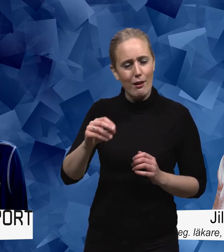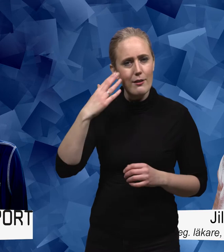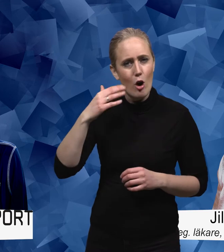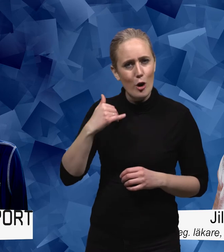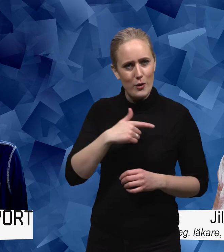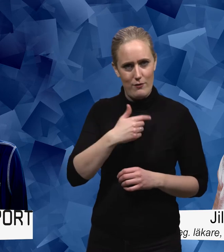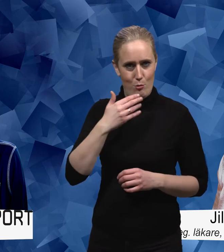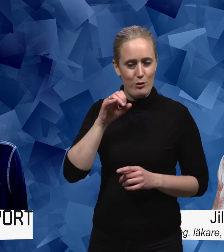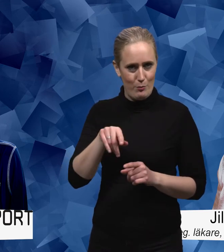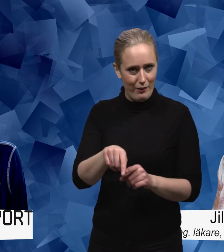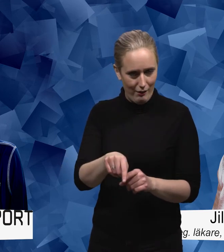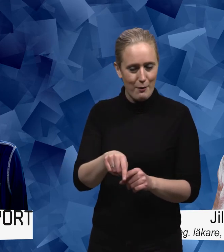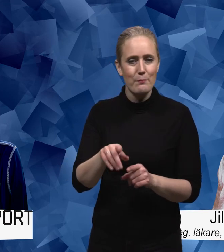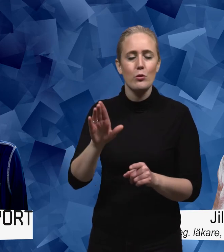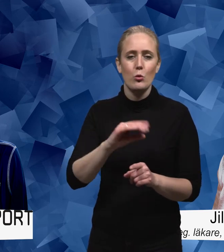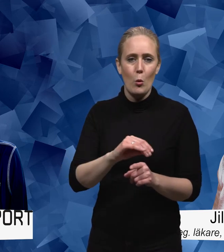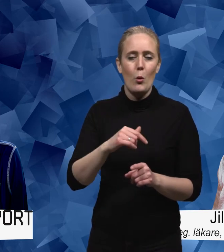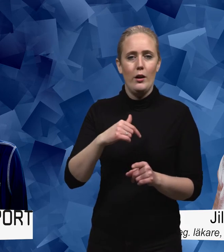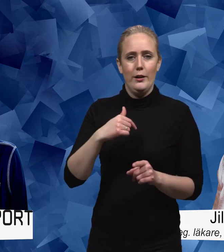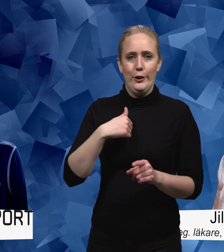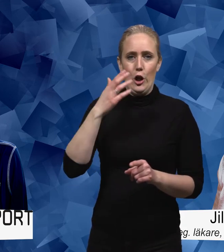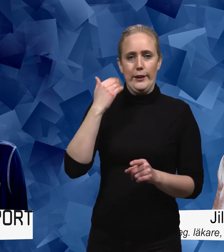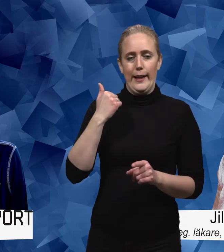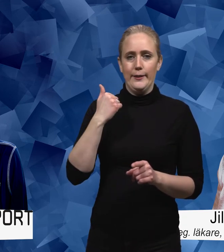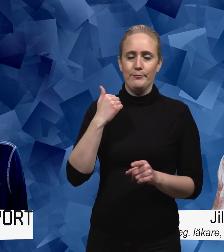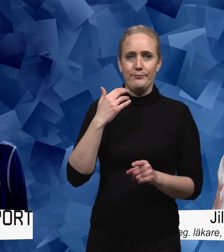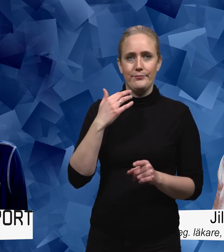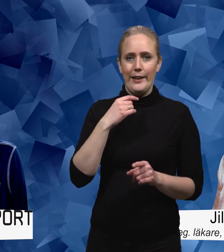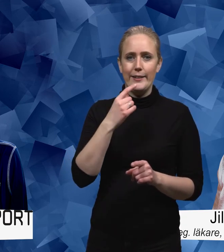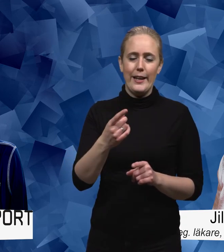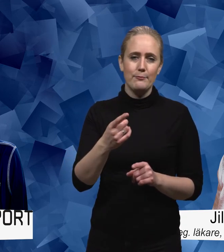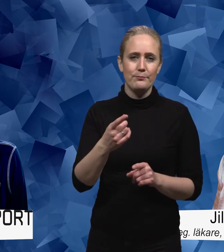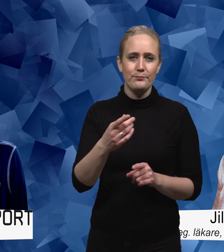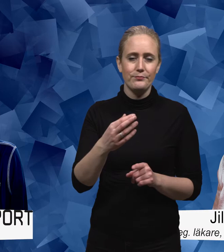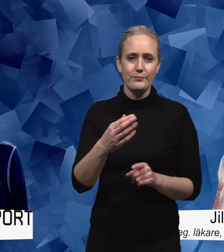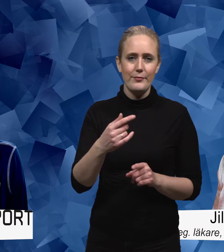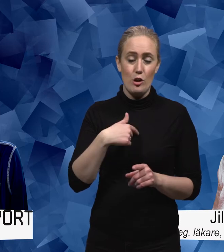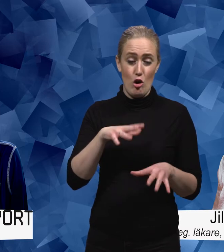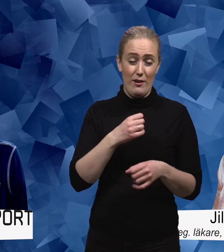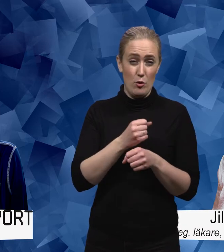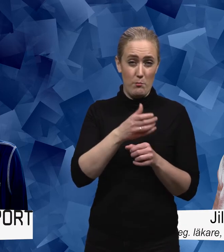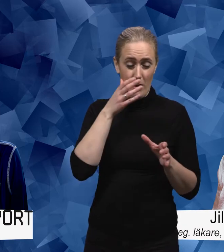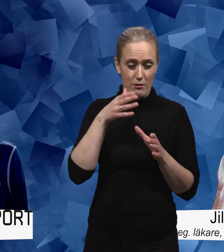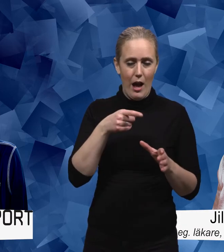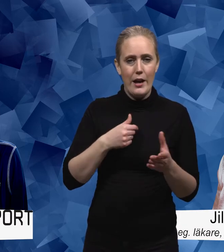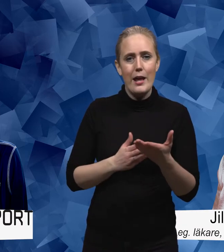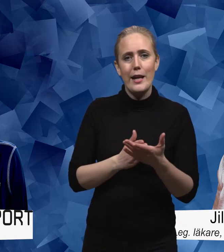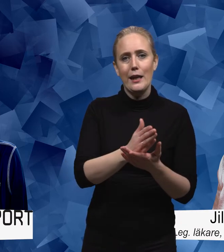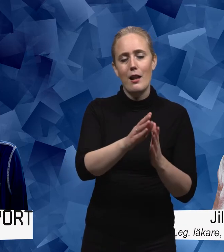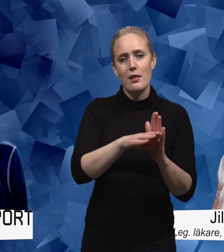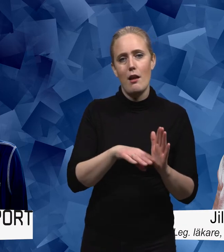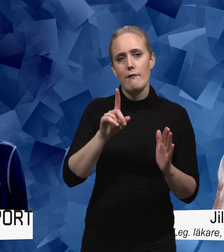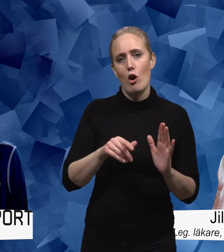och då kan jag också lite grann rannsaka mig själv och kanske också det jag har jobbat med som handlar om riktlinjer för